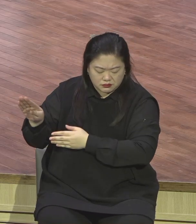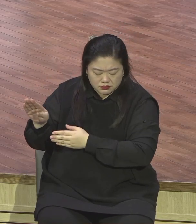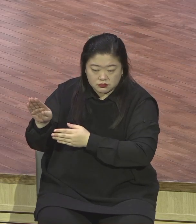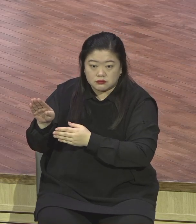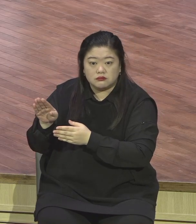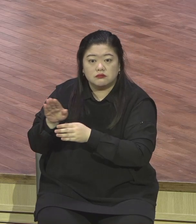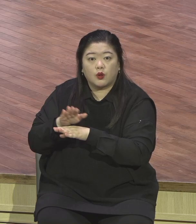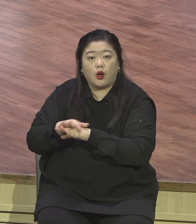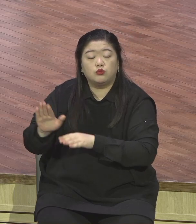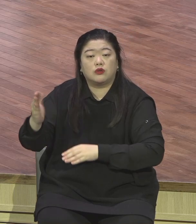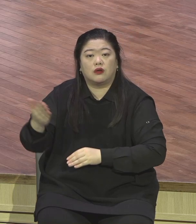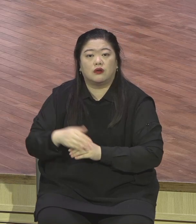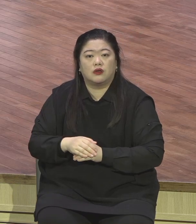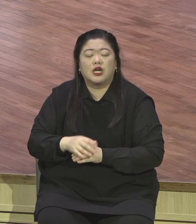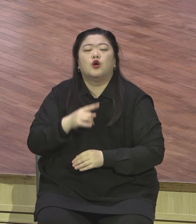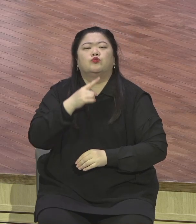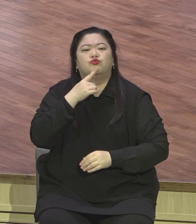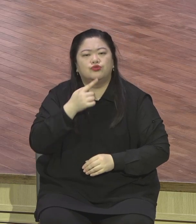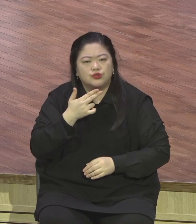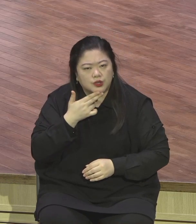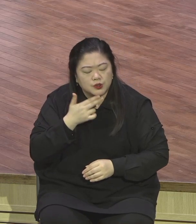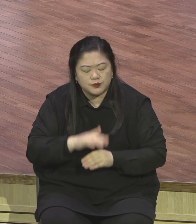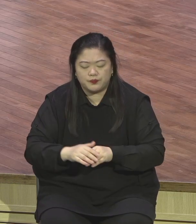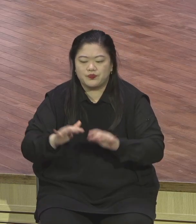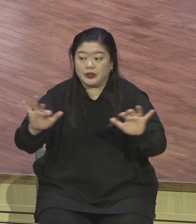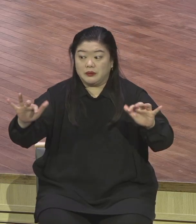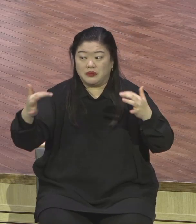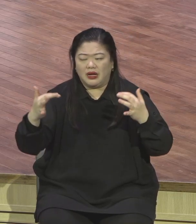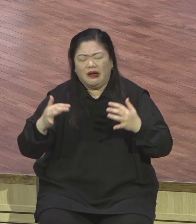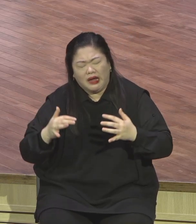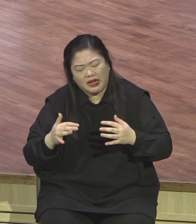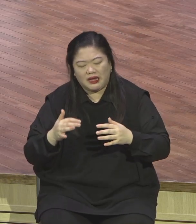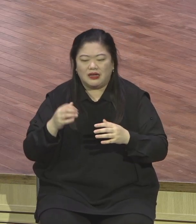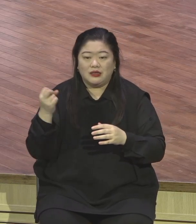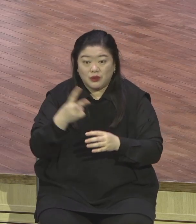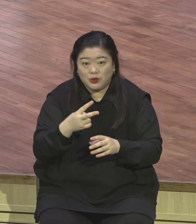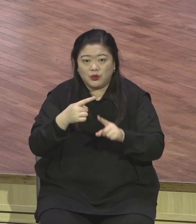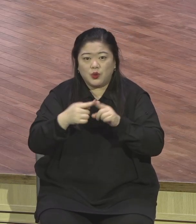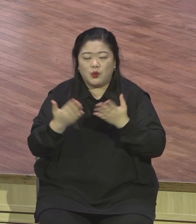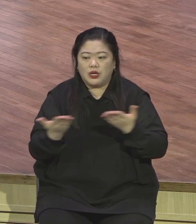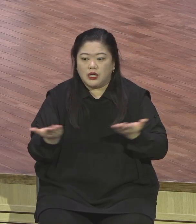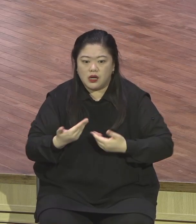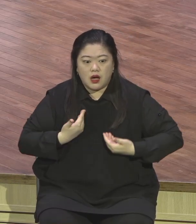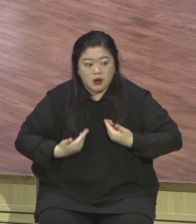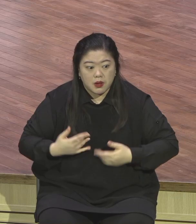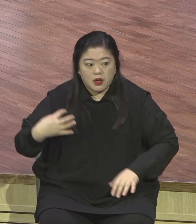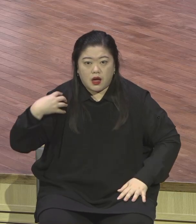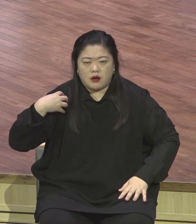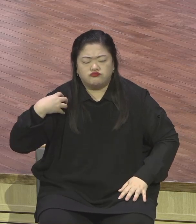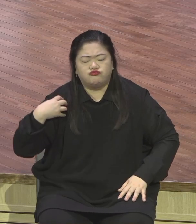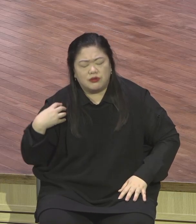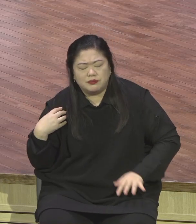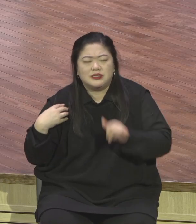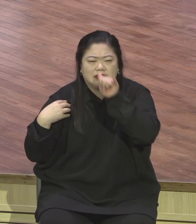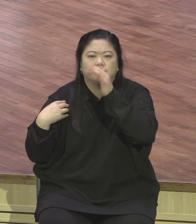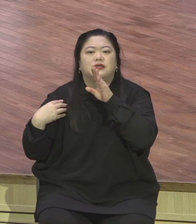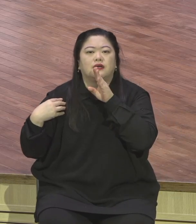부담은 되지요. 거룩한 부담은 되지요. 되는데 그게 멍해는 멍해인데 정말 여러분 은혜 받고